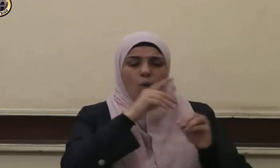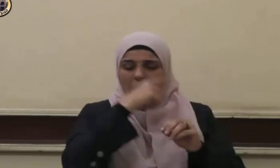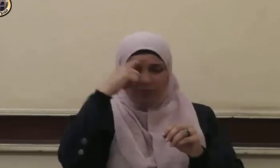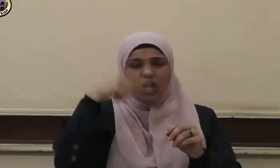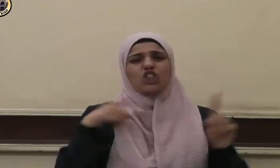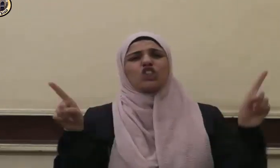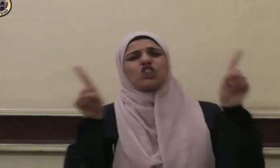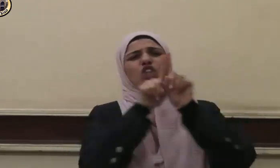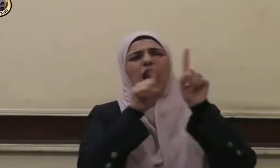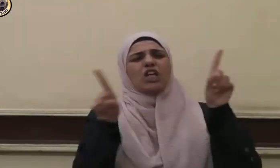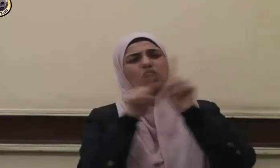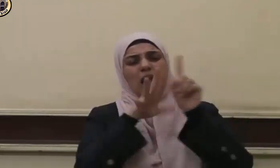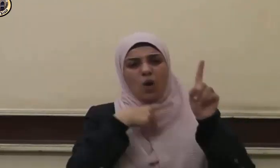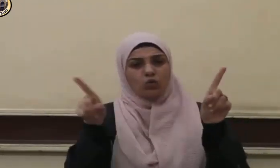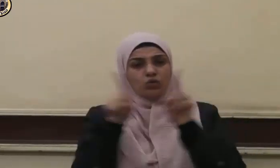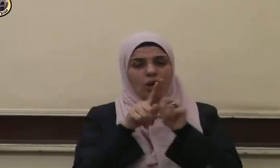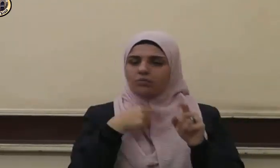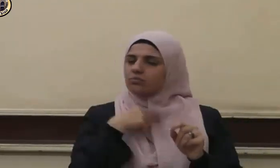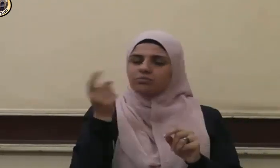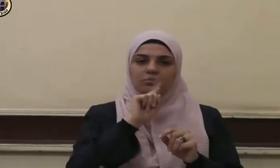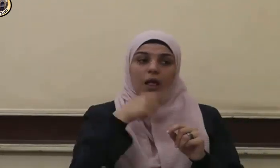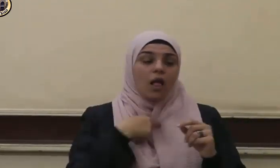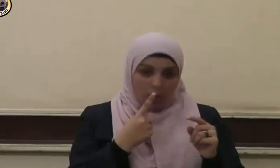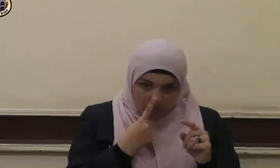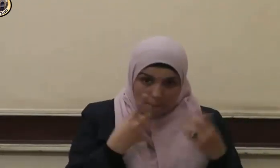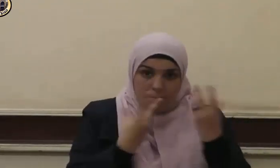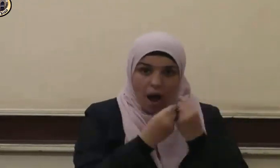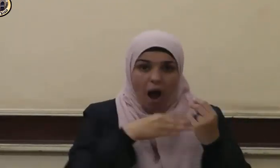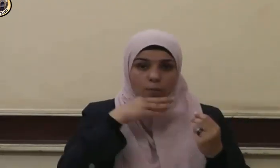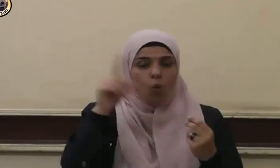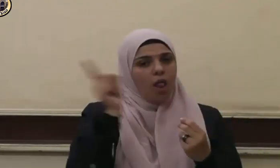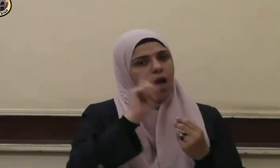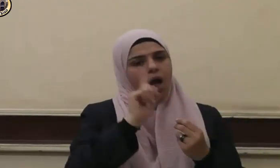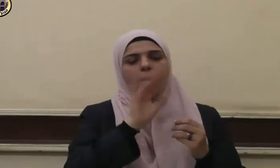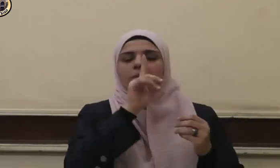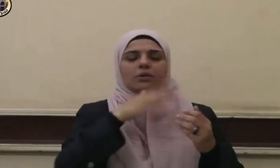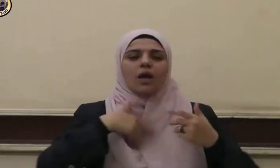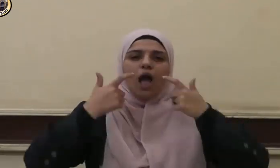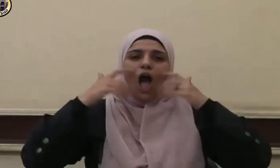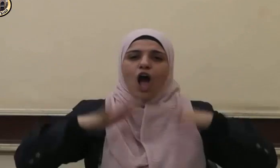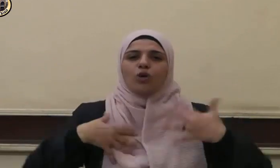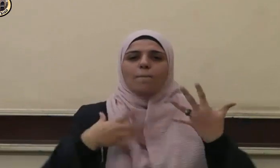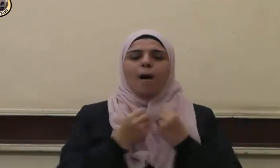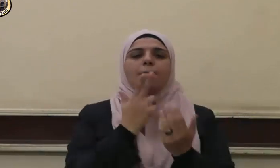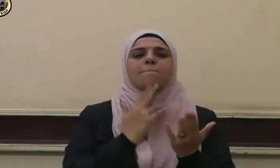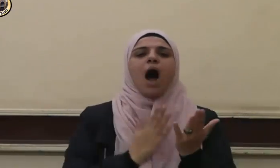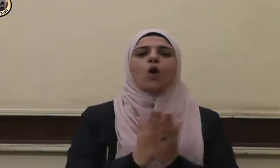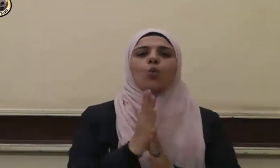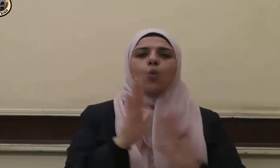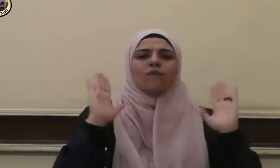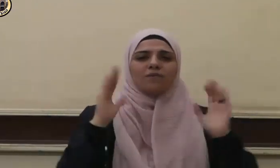ما ليس لك به علم فلا تطعهما وصاحبهما في الدنيا معروفا